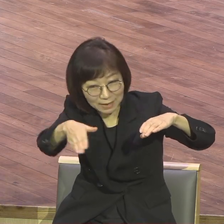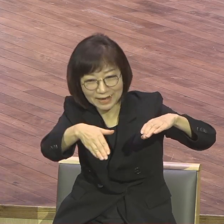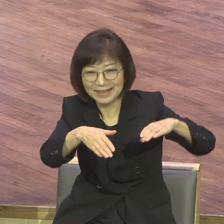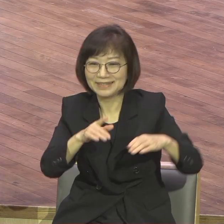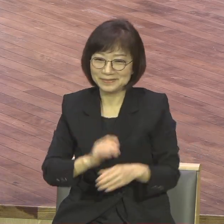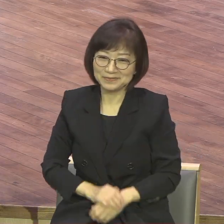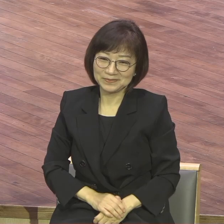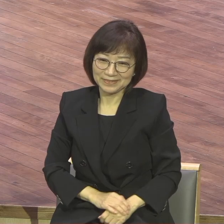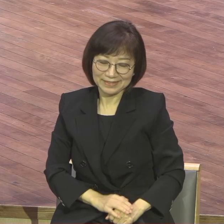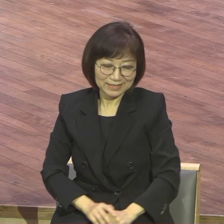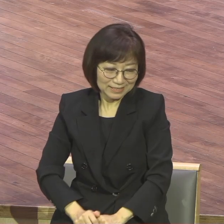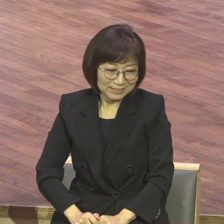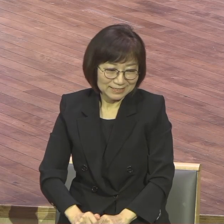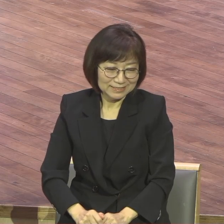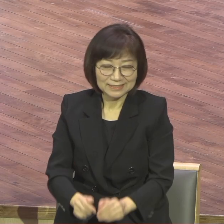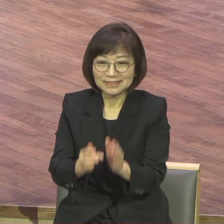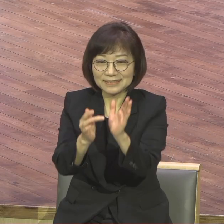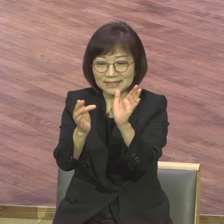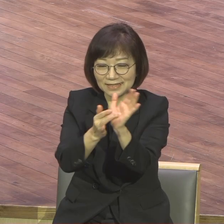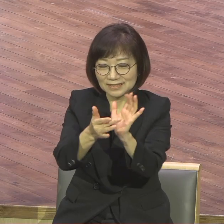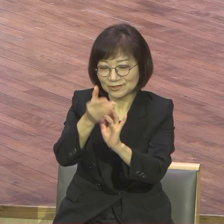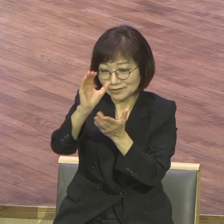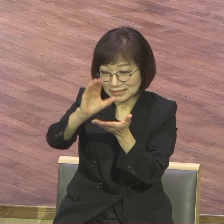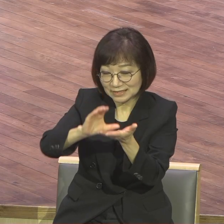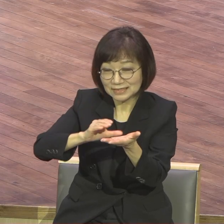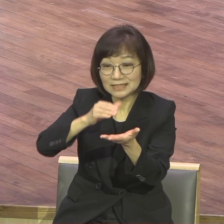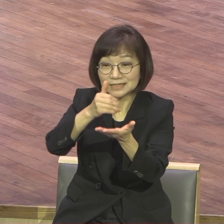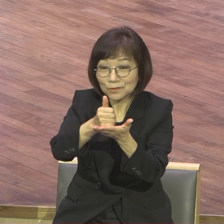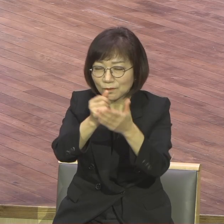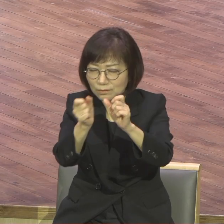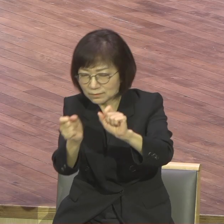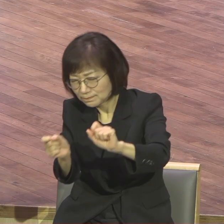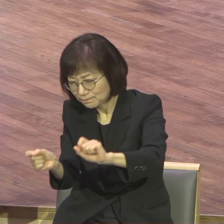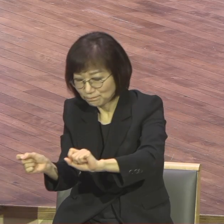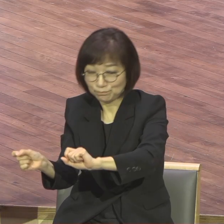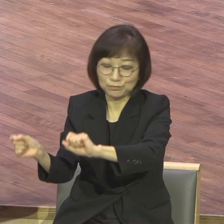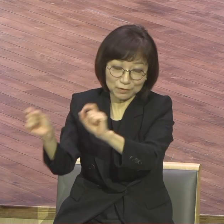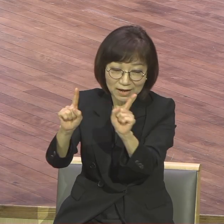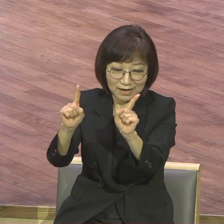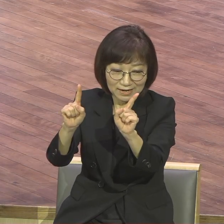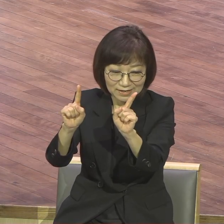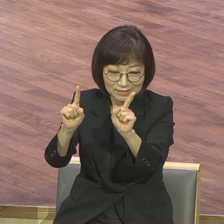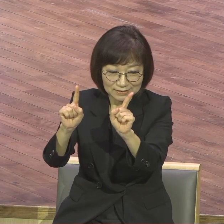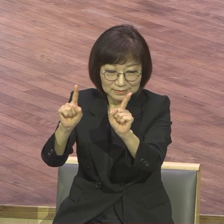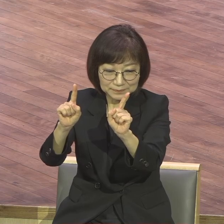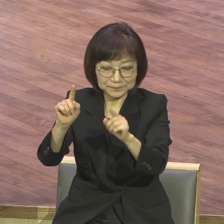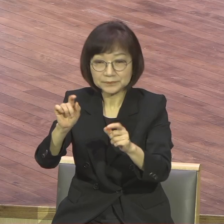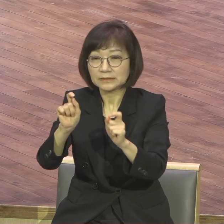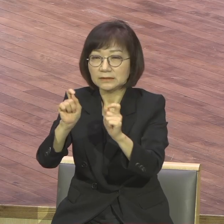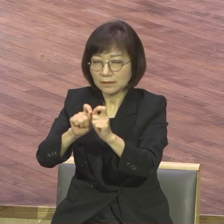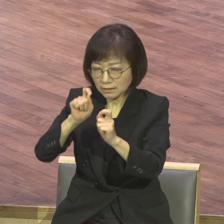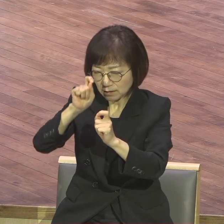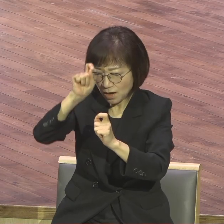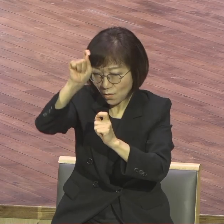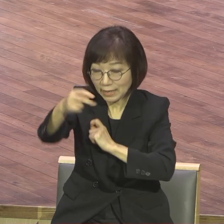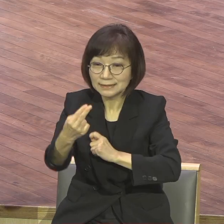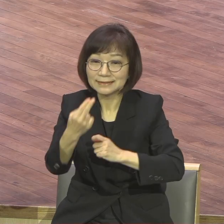예수 그리스도의 부활이야말로 영원한 산소망을 우리에게 주는